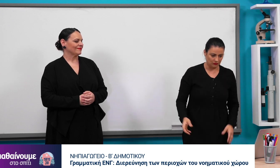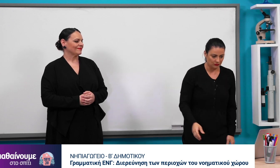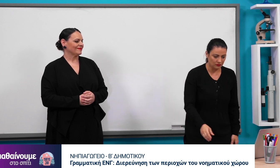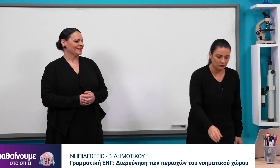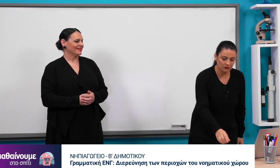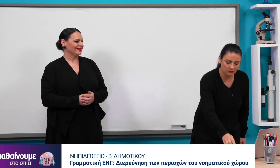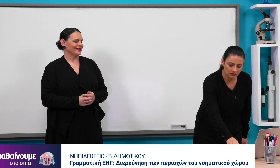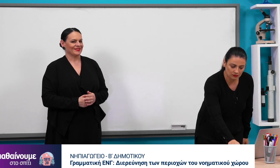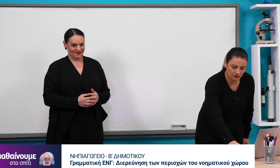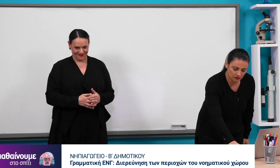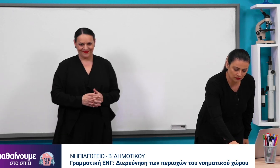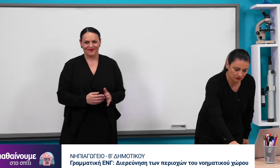δείχνουμε τα νοήματα. Για να το δούμε.